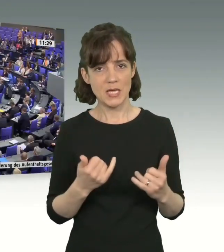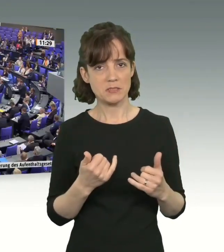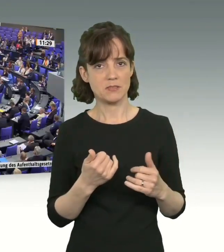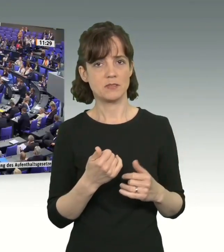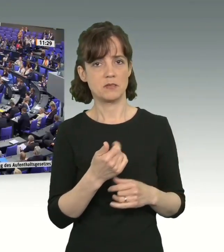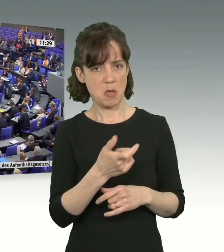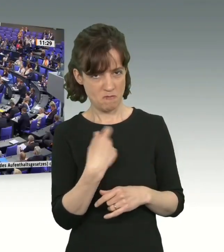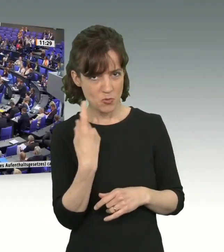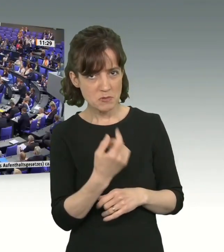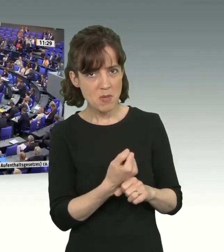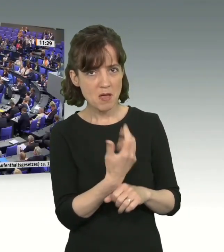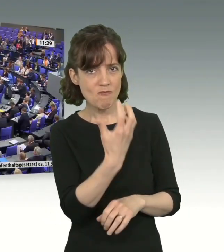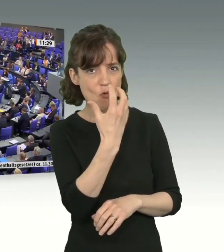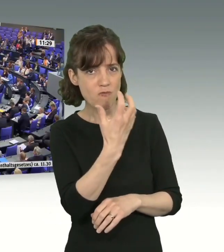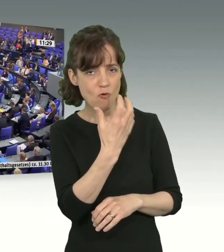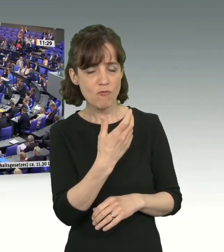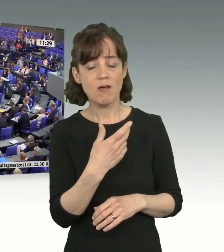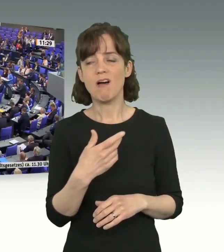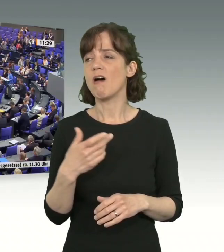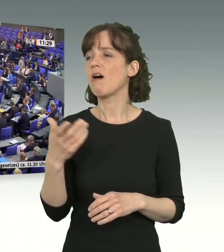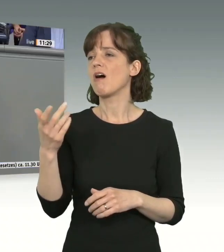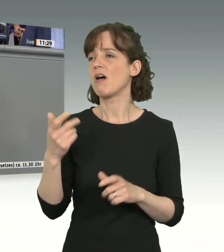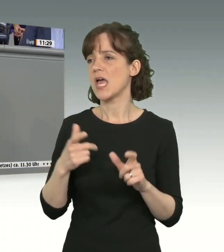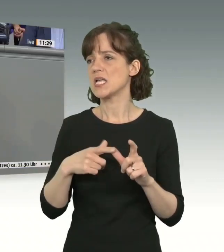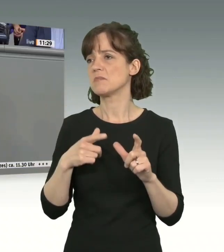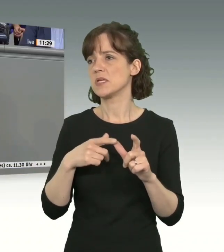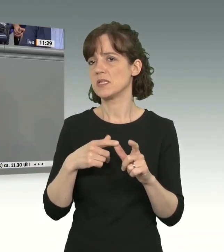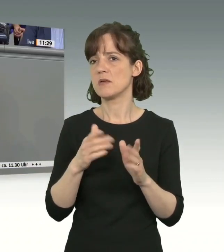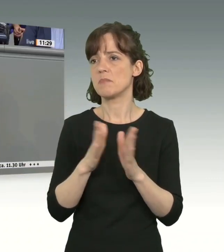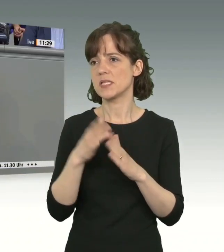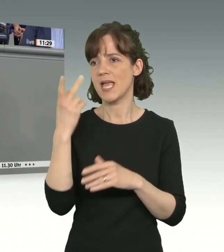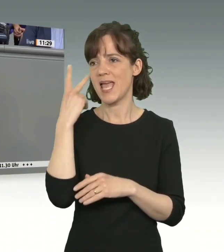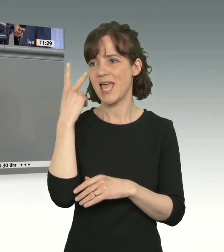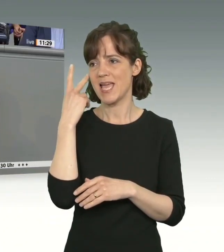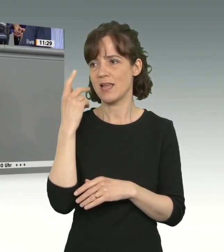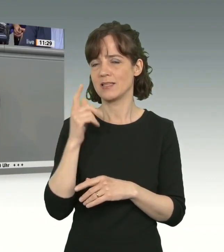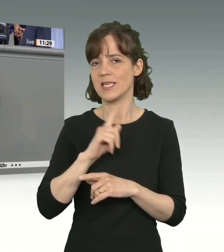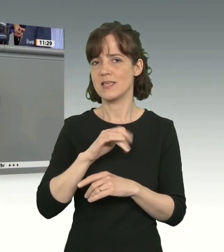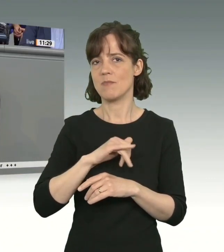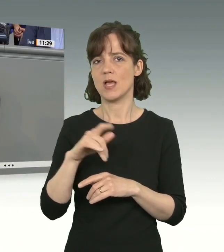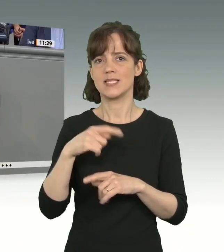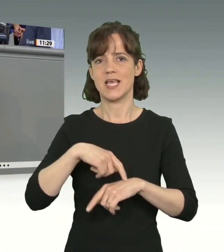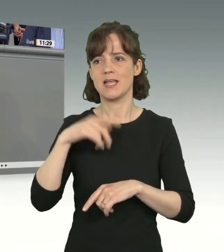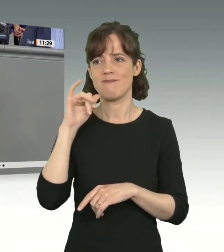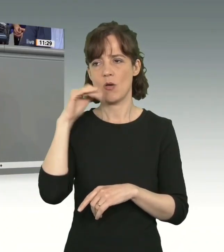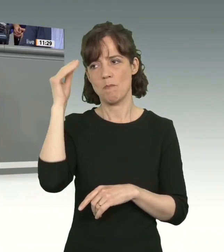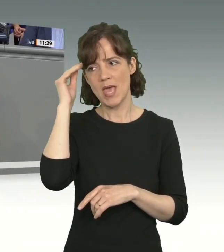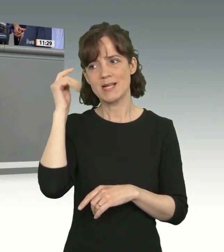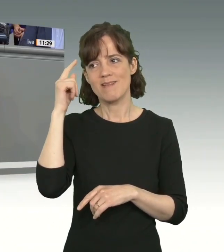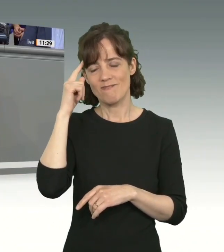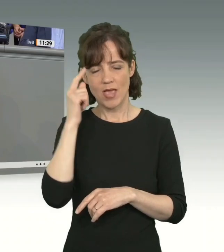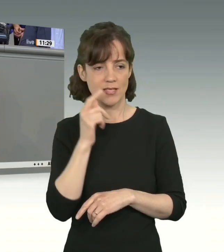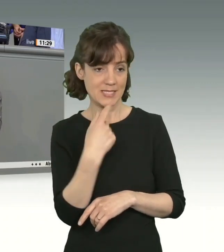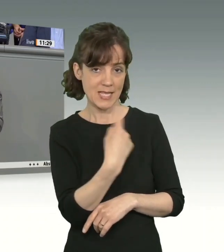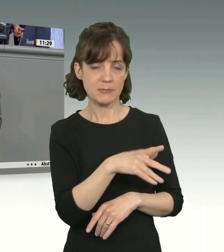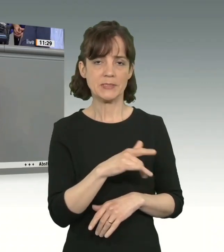vorhalten, SPD, bitte erinnert nicht immer an die Zeit von Angela Merkel. Ich weiß, dass das in Ihren